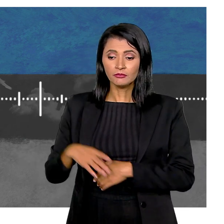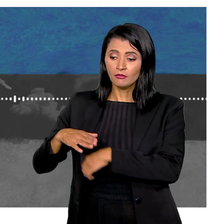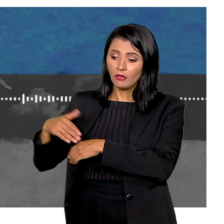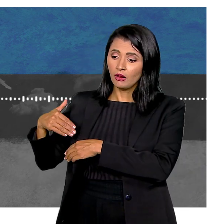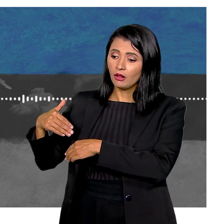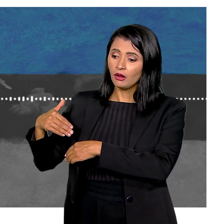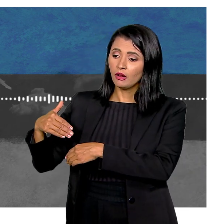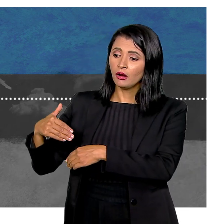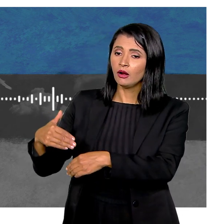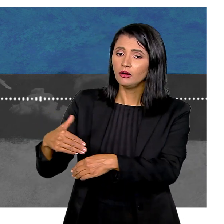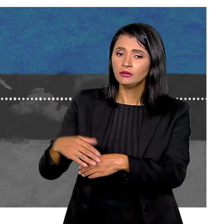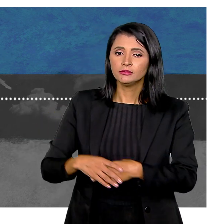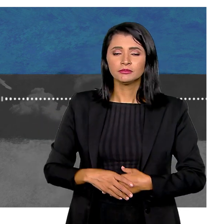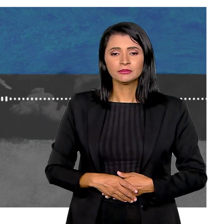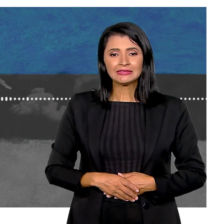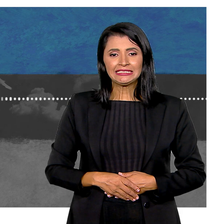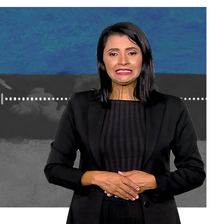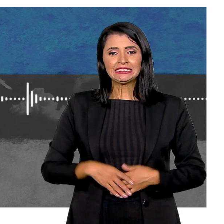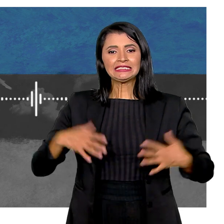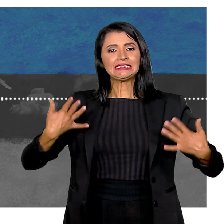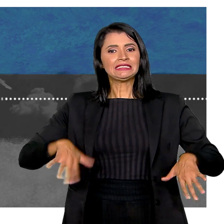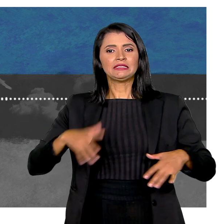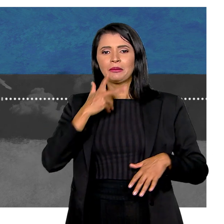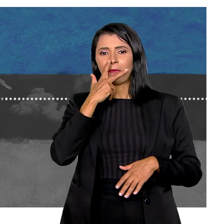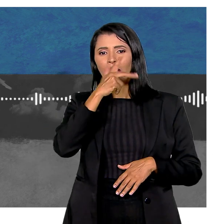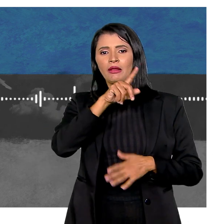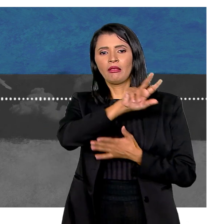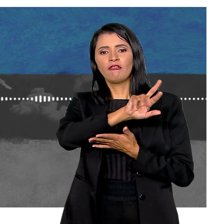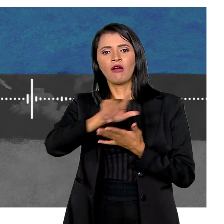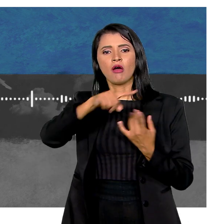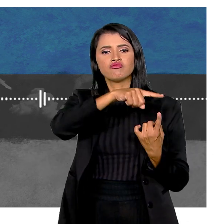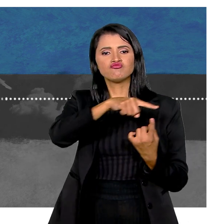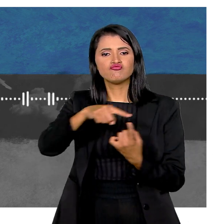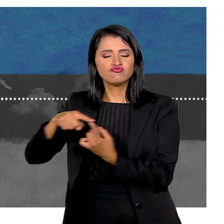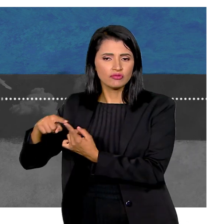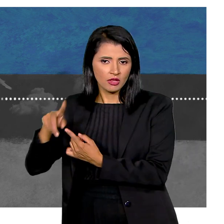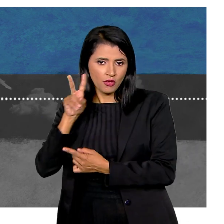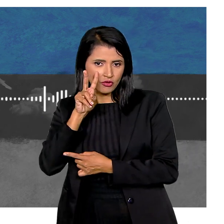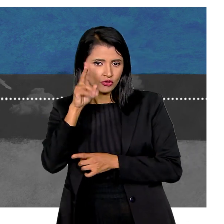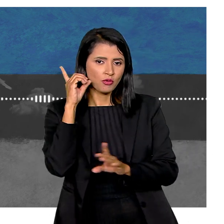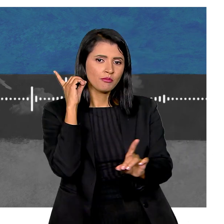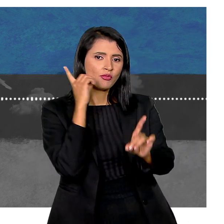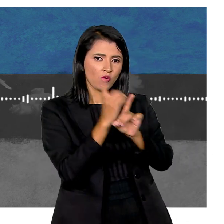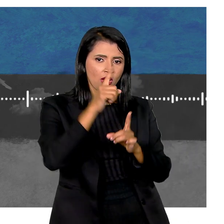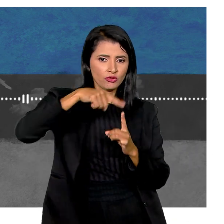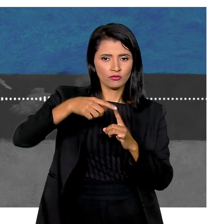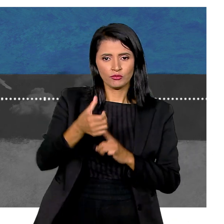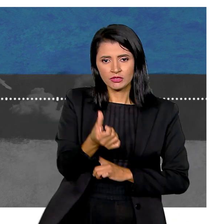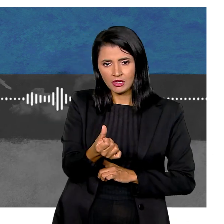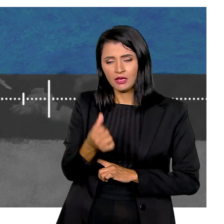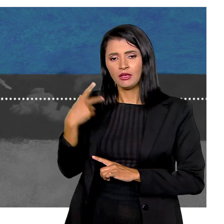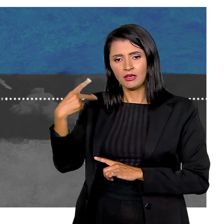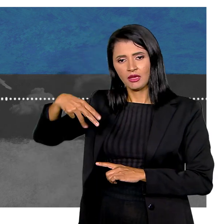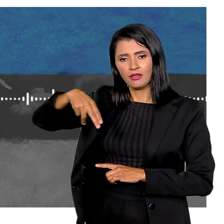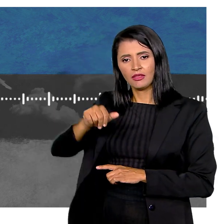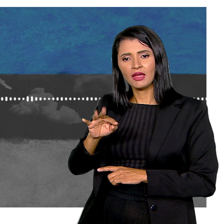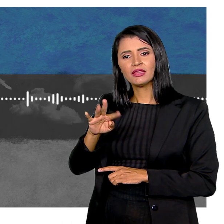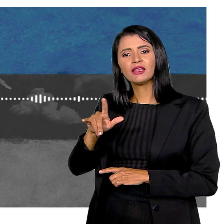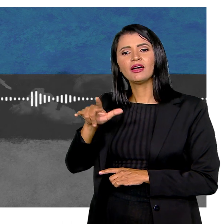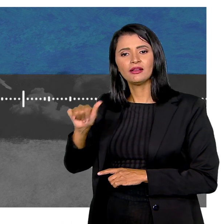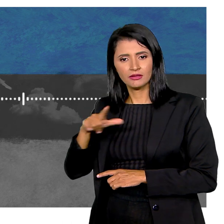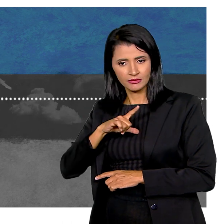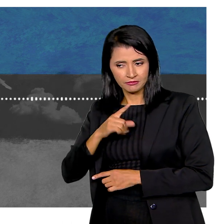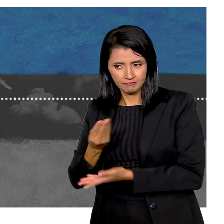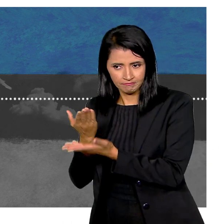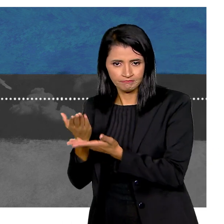Alguns momentos depois Vixe, parece que tem vários tipos Deixa eu procurar a tipo 6 Que a